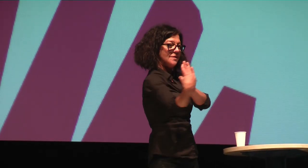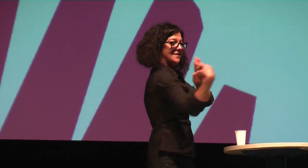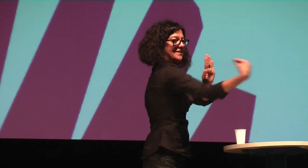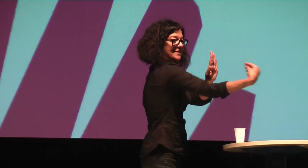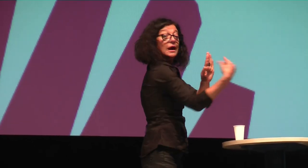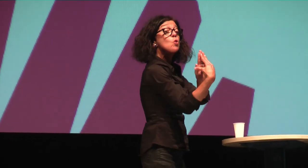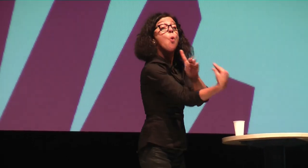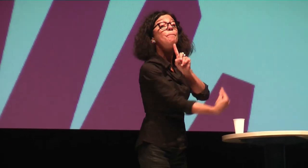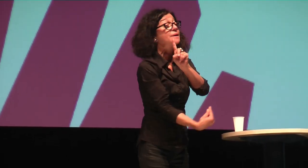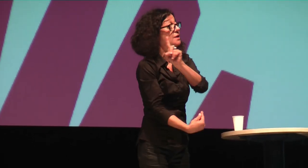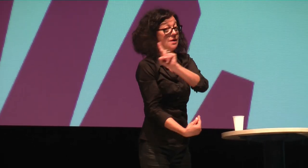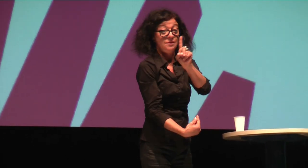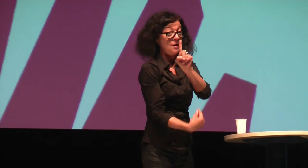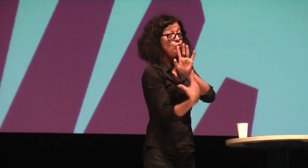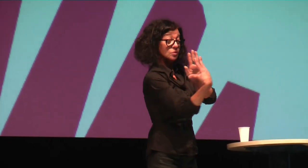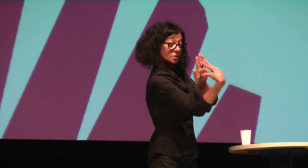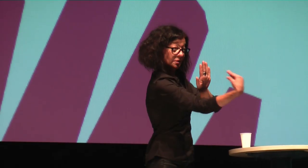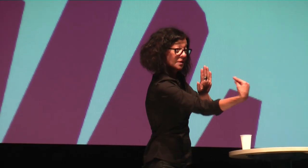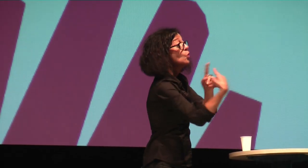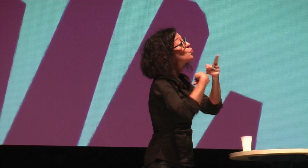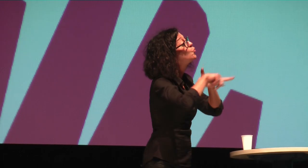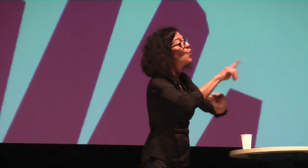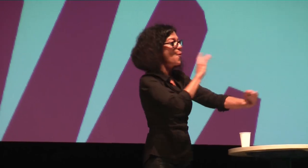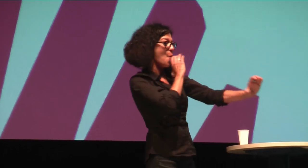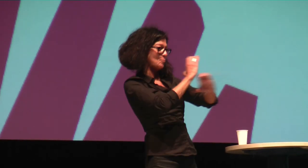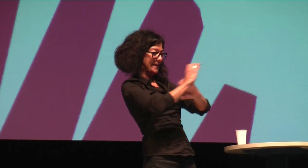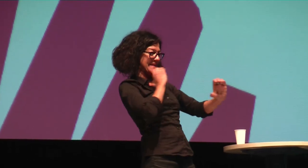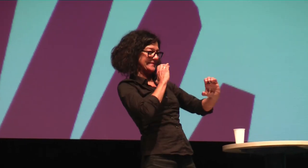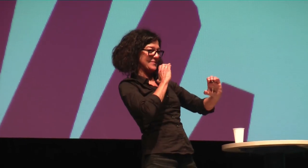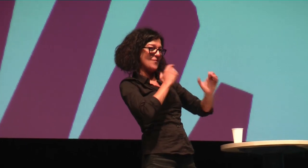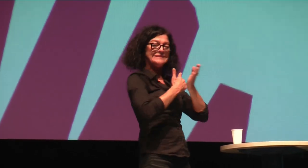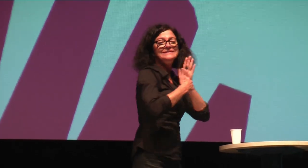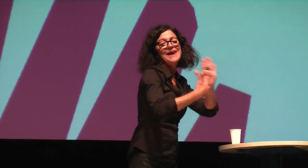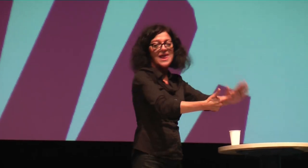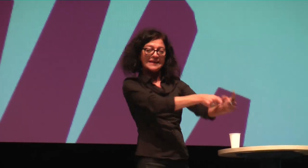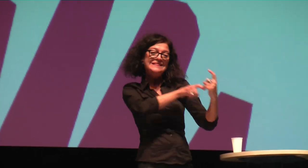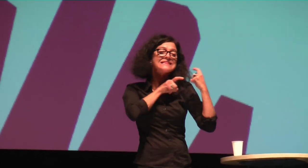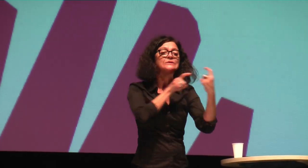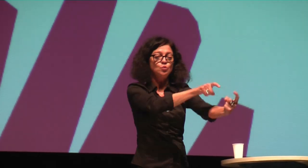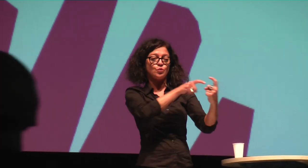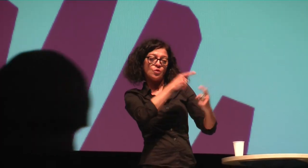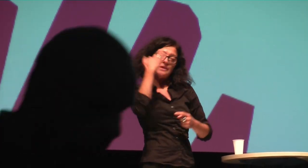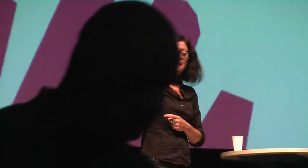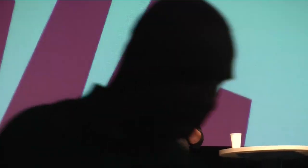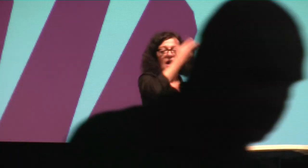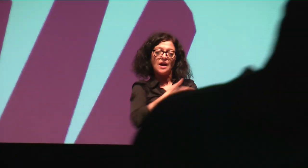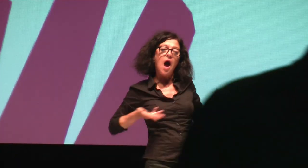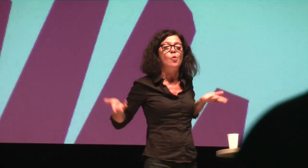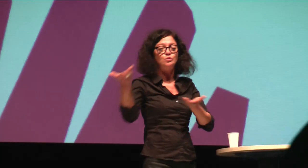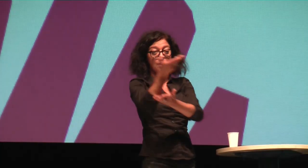der erste Schritt, dass andere nicht mich kopieren, sondern dass sie das sehen können,